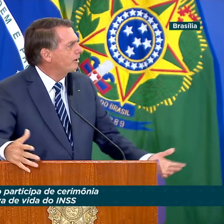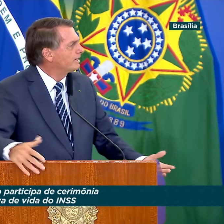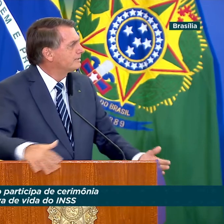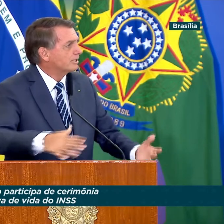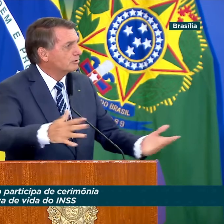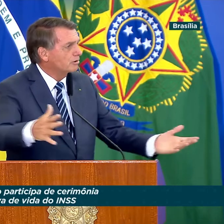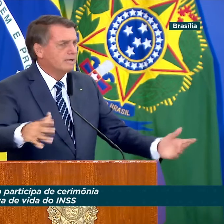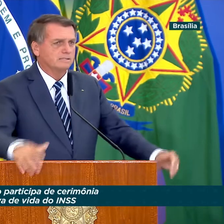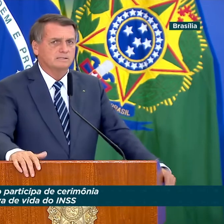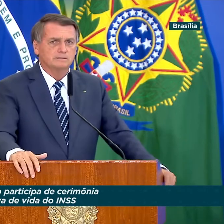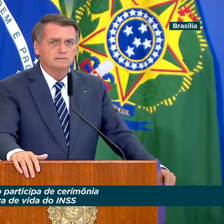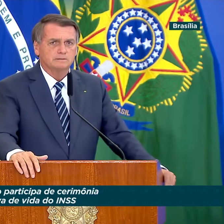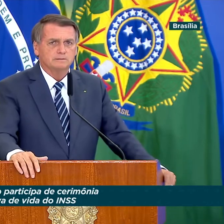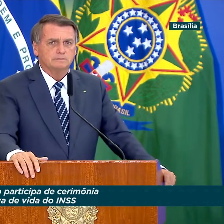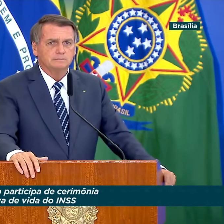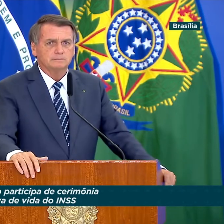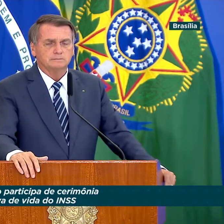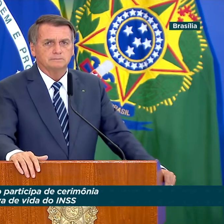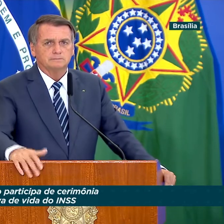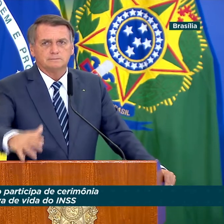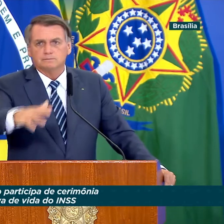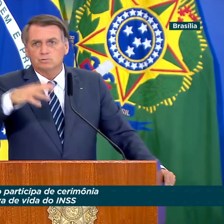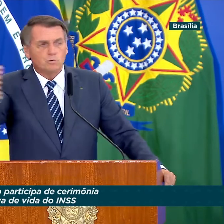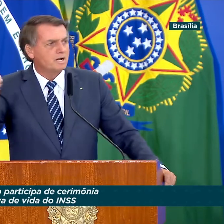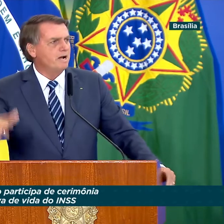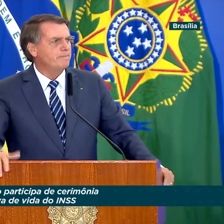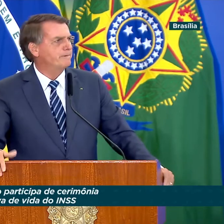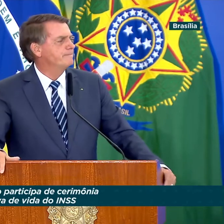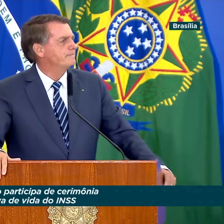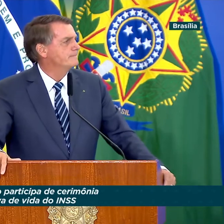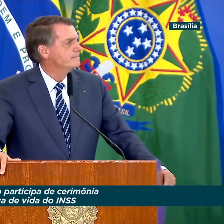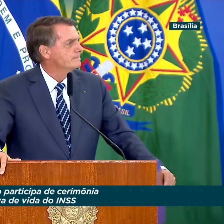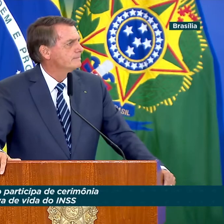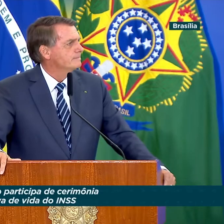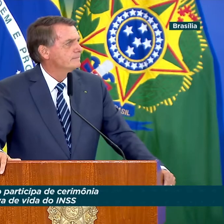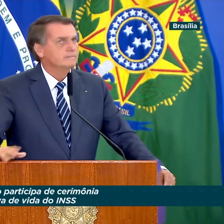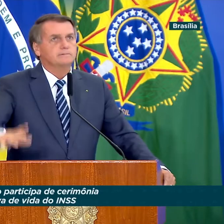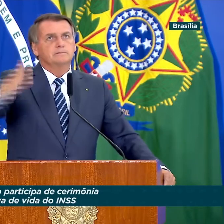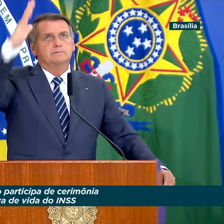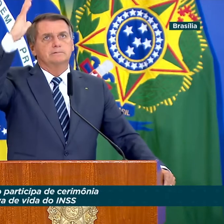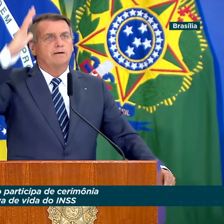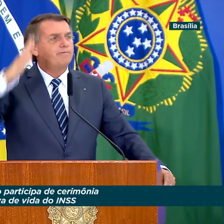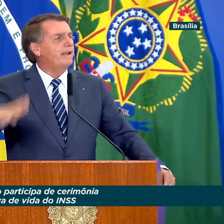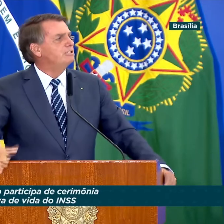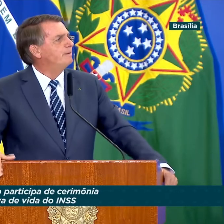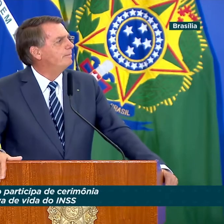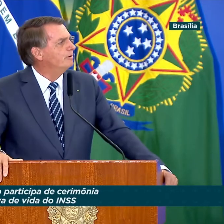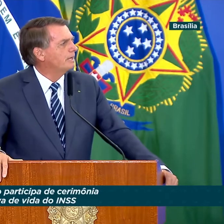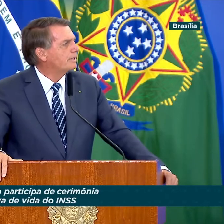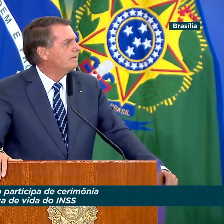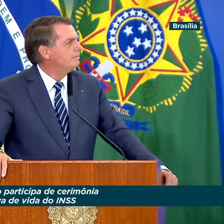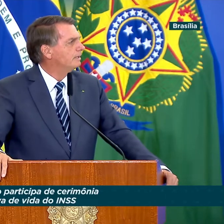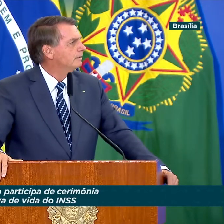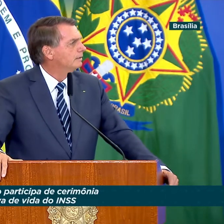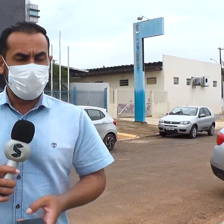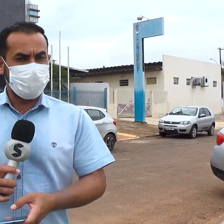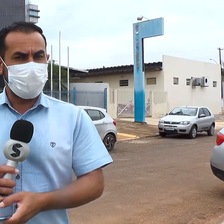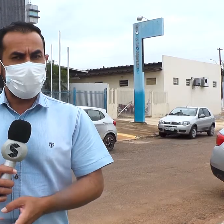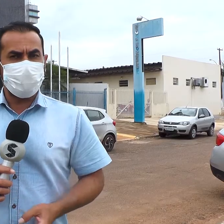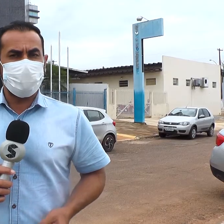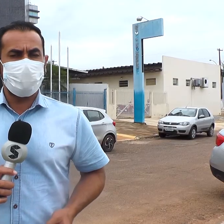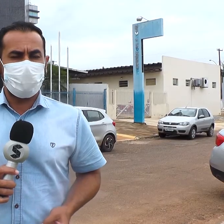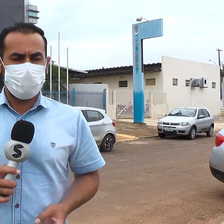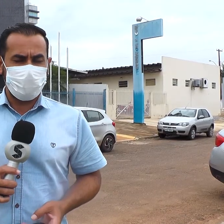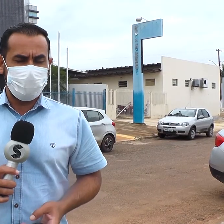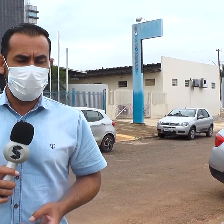o INSS tem até 31 de dezembro deste ano para implementar as mudanças necessárias. Com